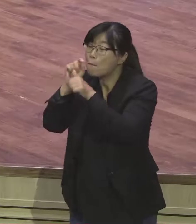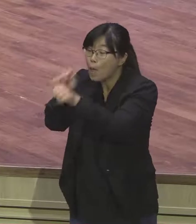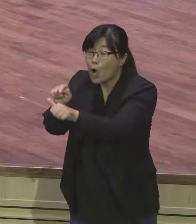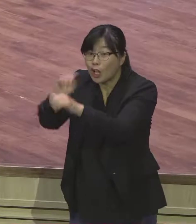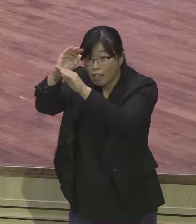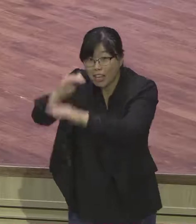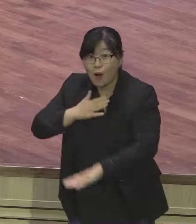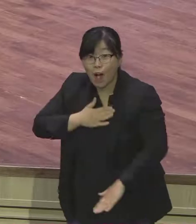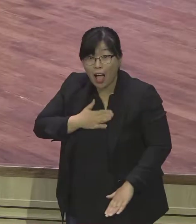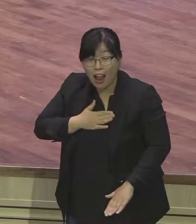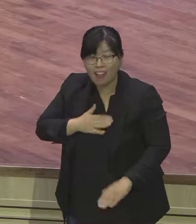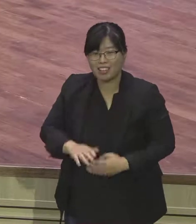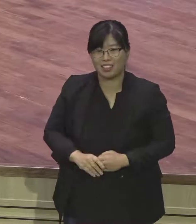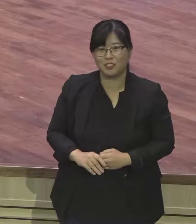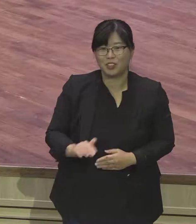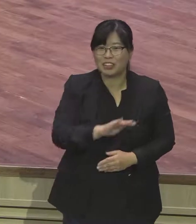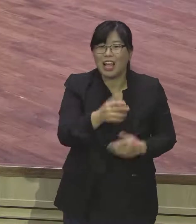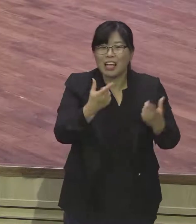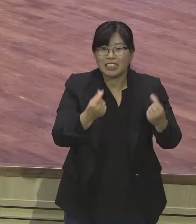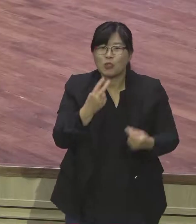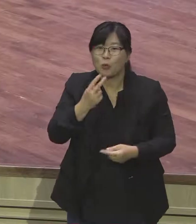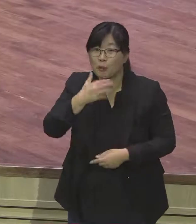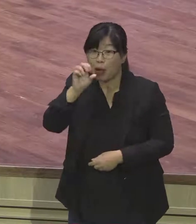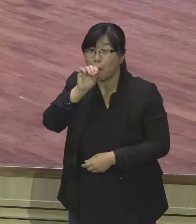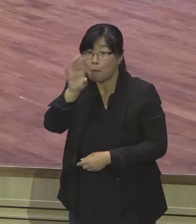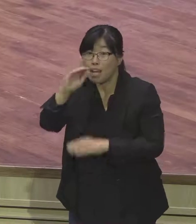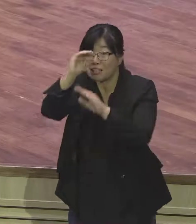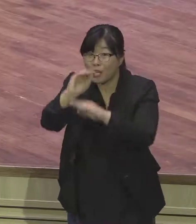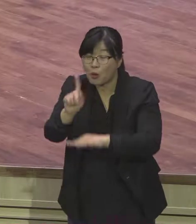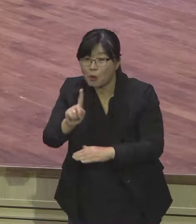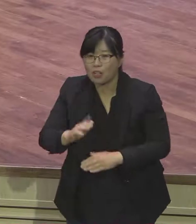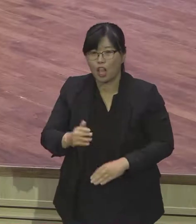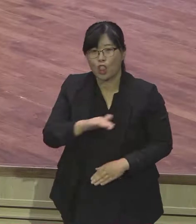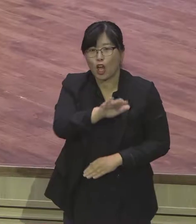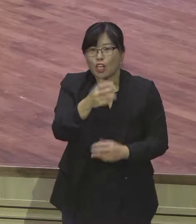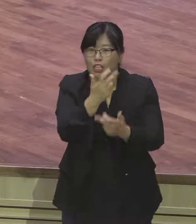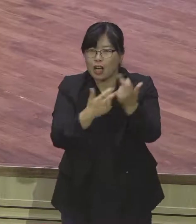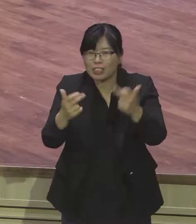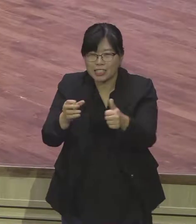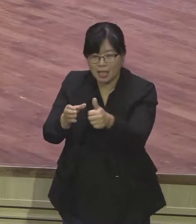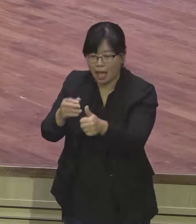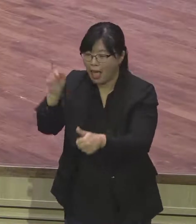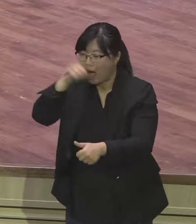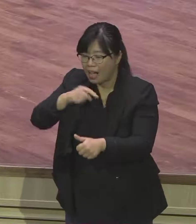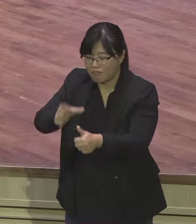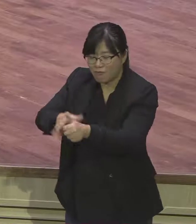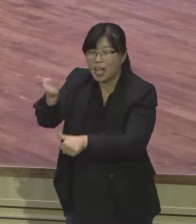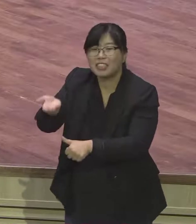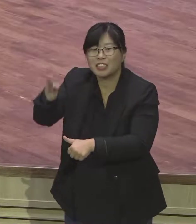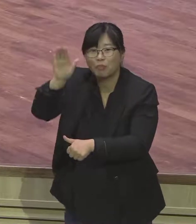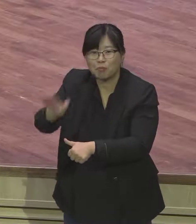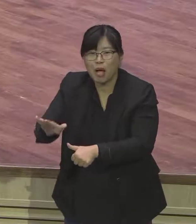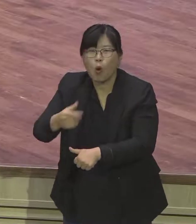이같이 요셉에게 이르라 너 형들이 내게 악을 향하실지라도 이제 바라건대 그들의 허물과 죄를